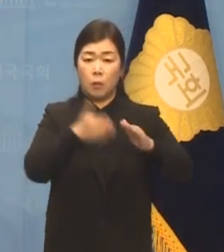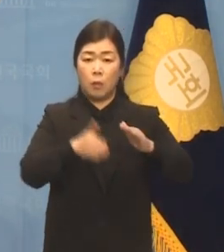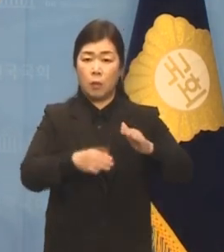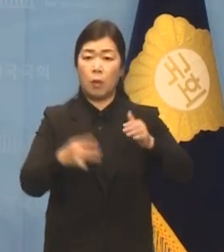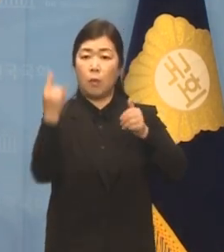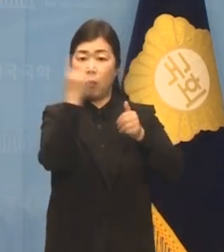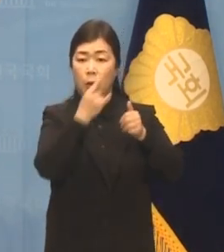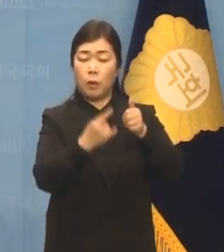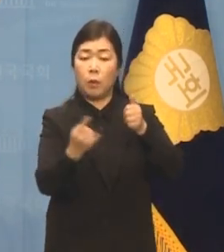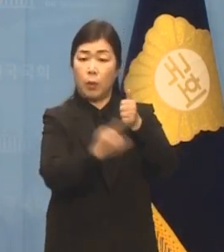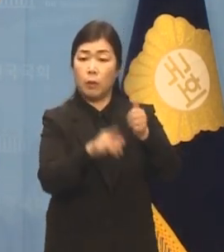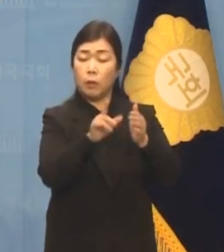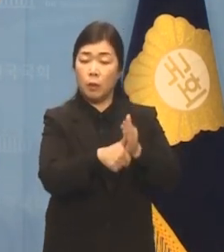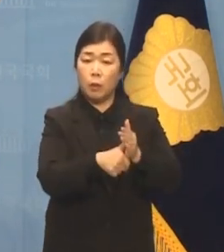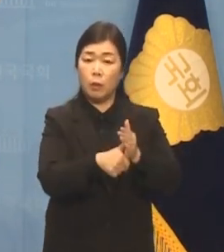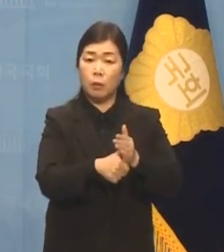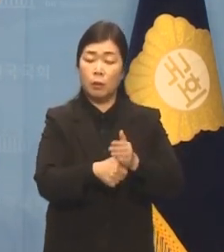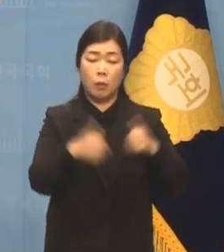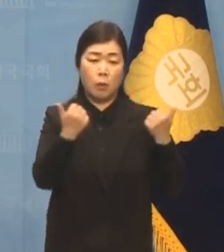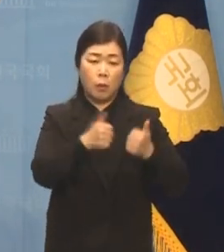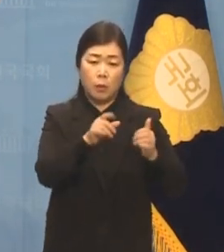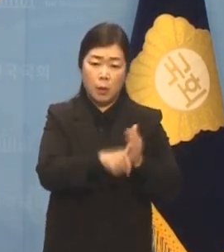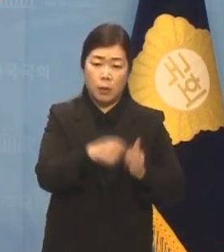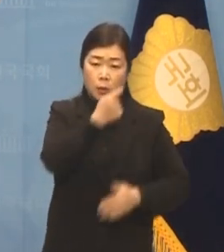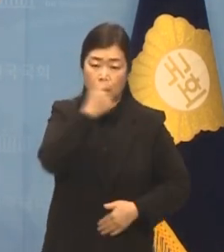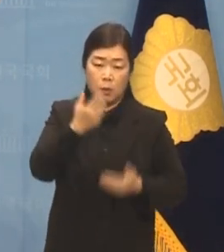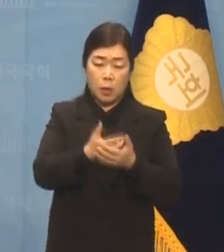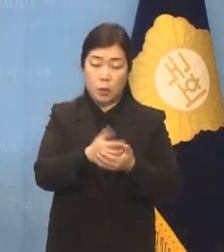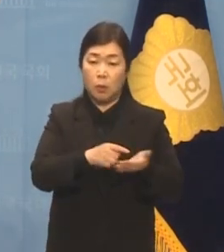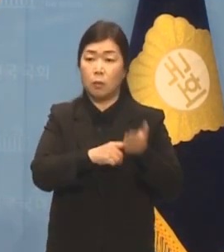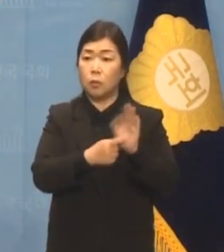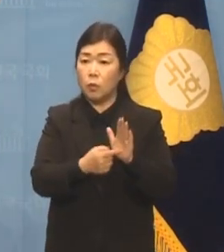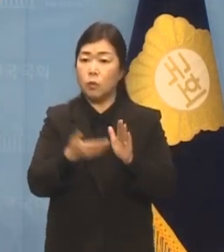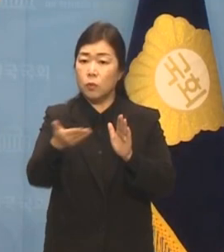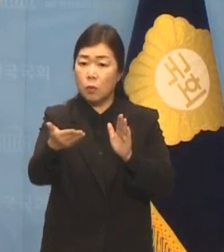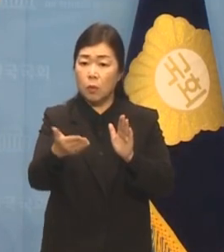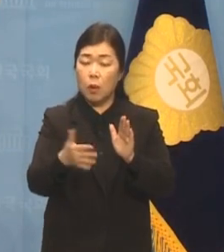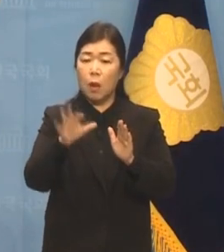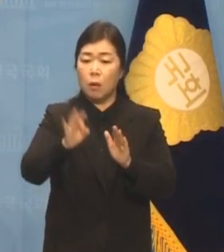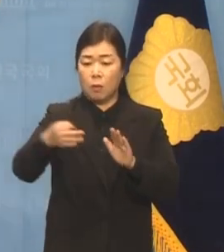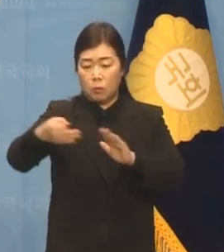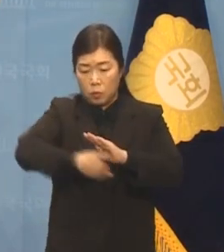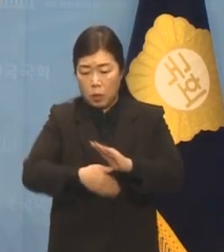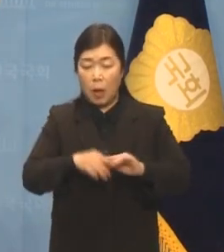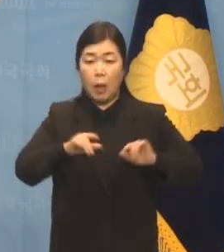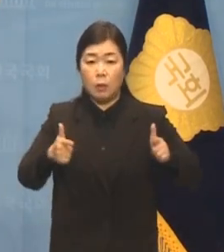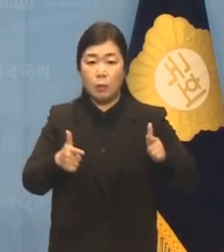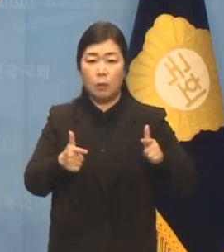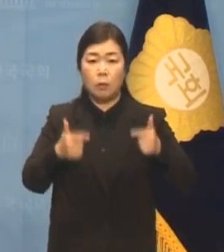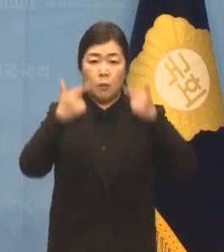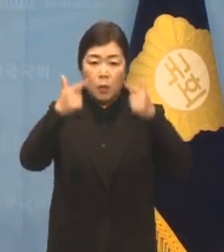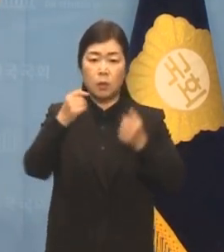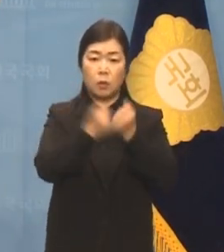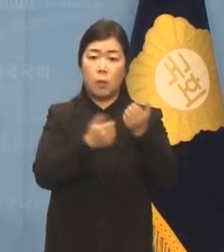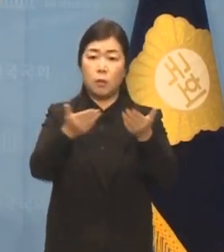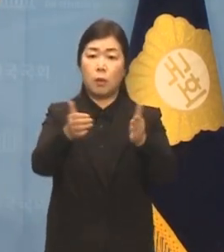증거자료를 통해 이 일이 결코 금품수수가 아님을 제대로 소명케 했습니다.